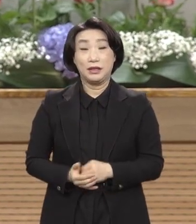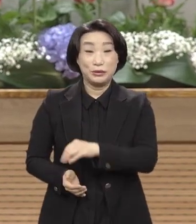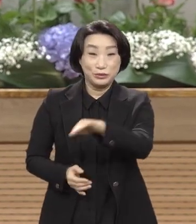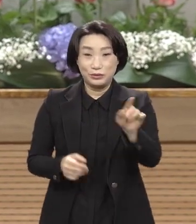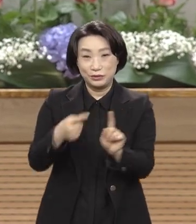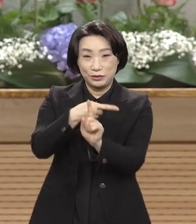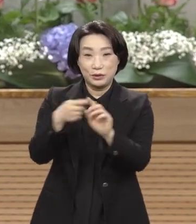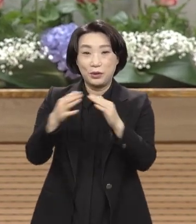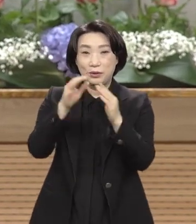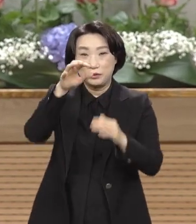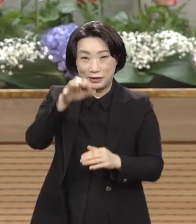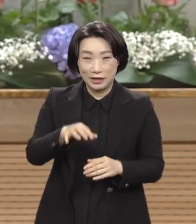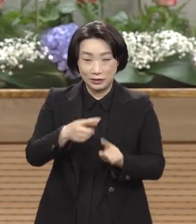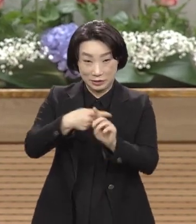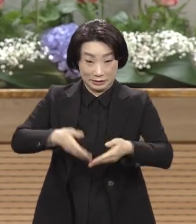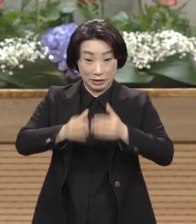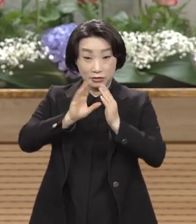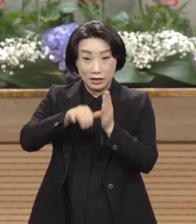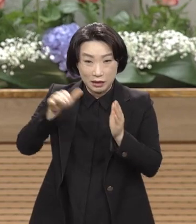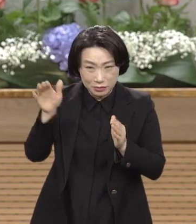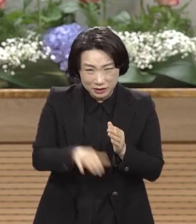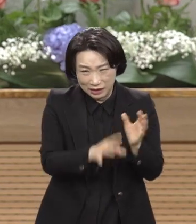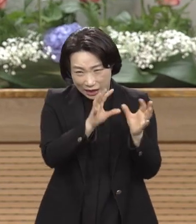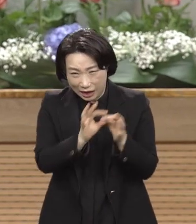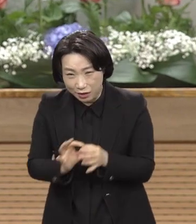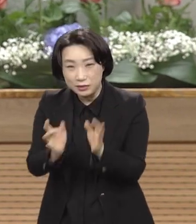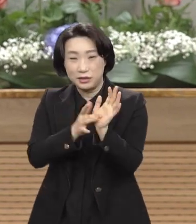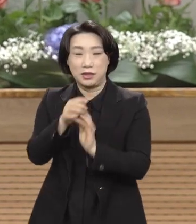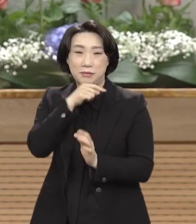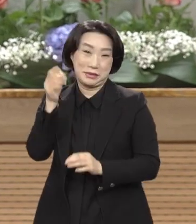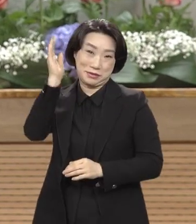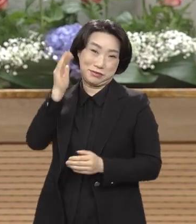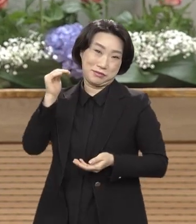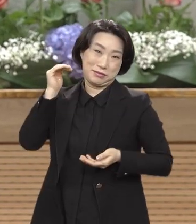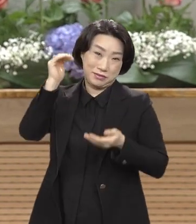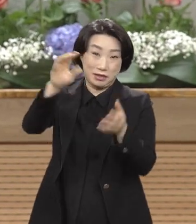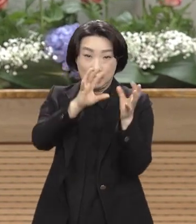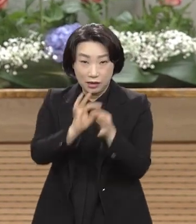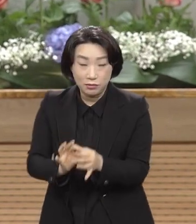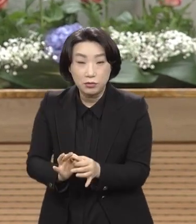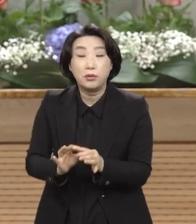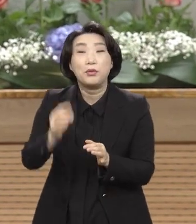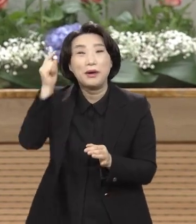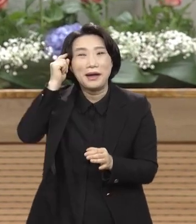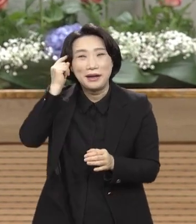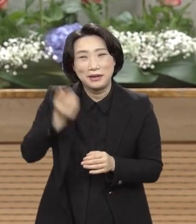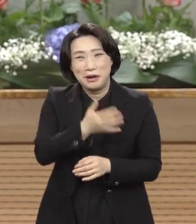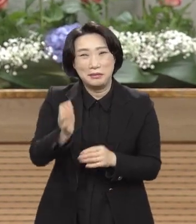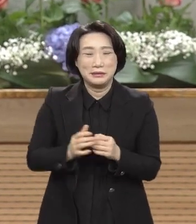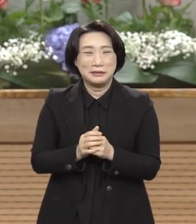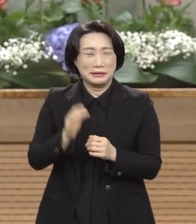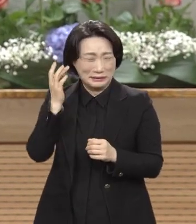개척 때부터 그 소리만 들었어요 왜냐 질리게 들어야 지옥 안가요